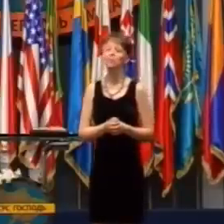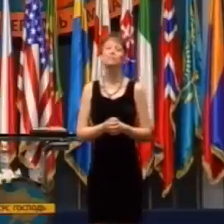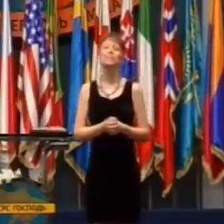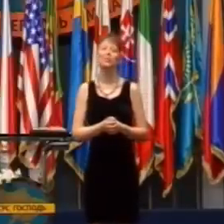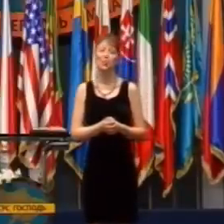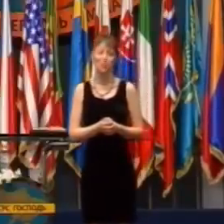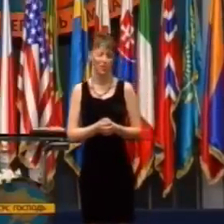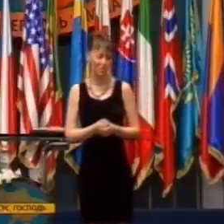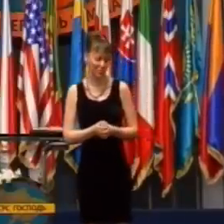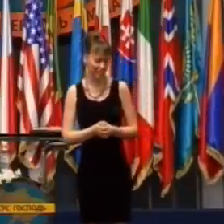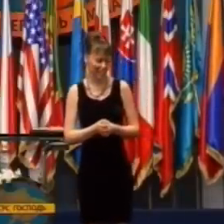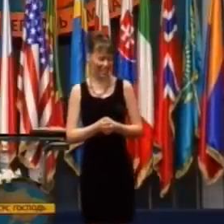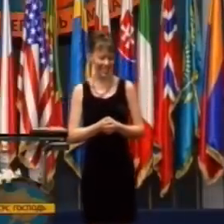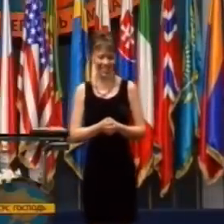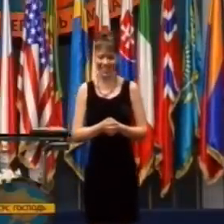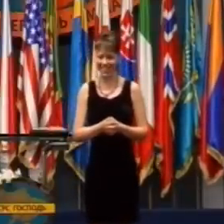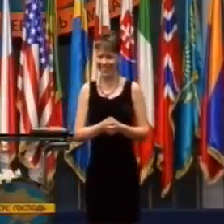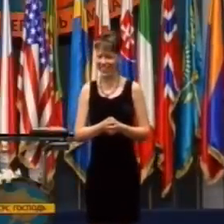Pozeral som sa von,